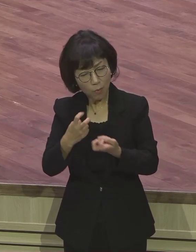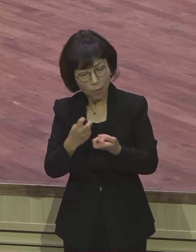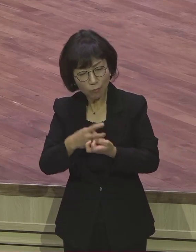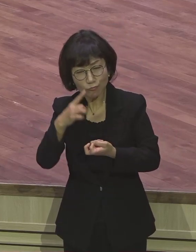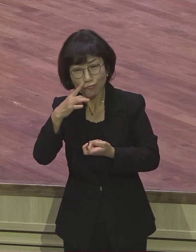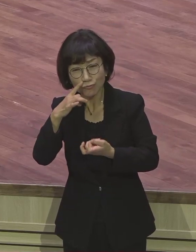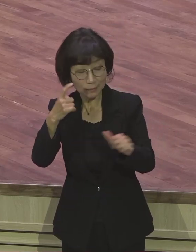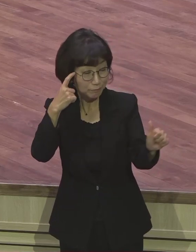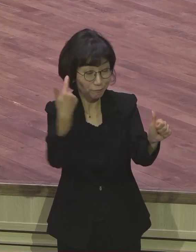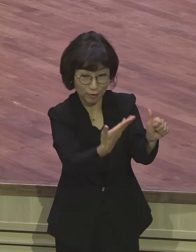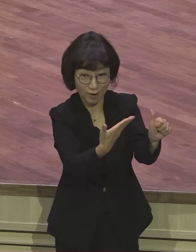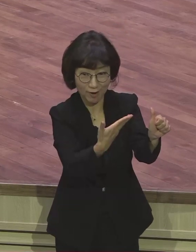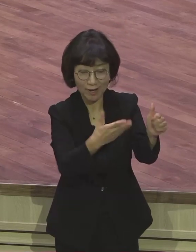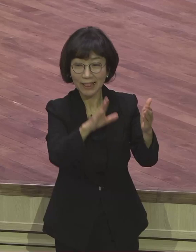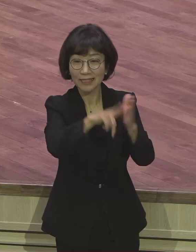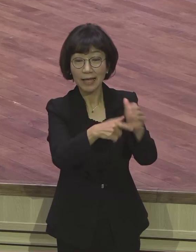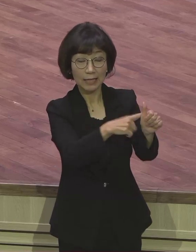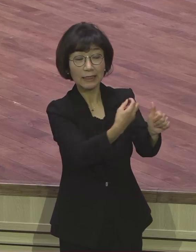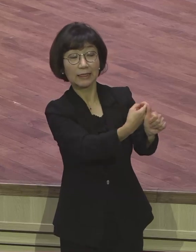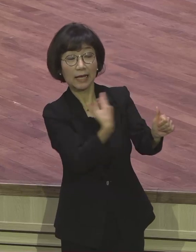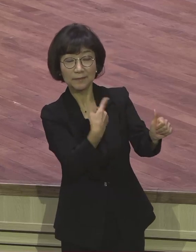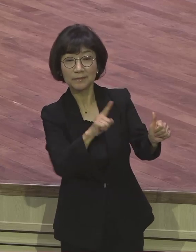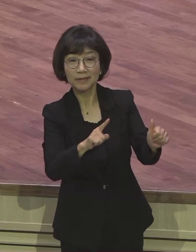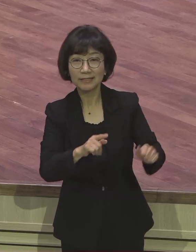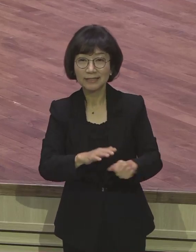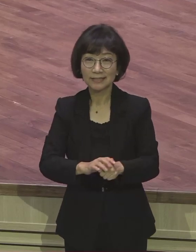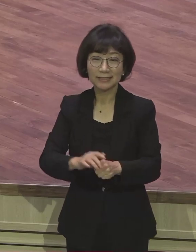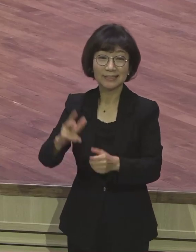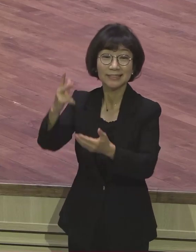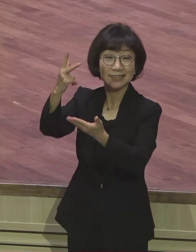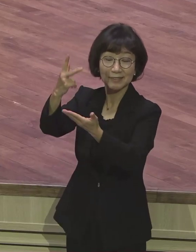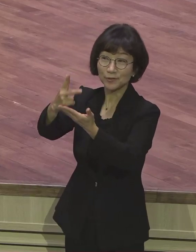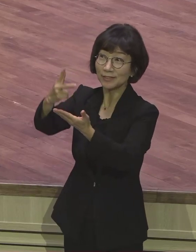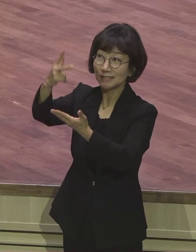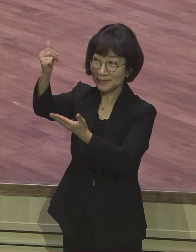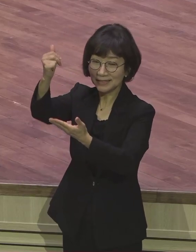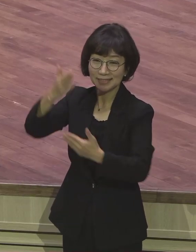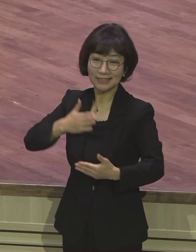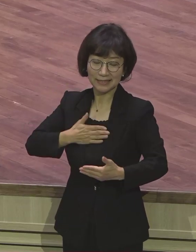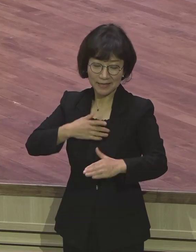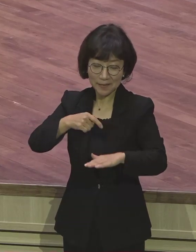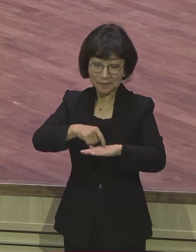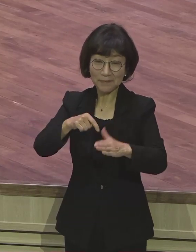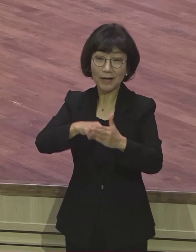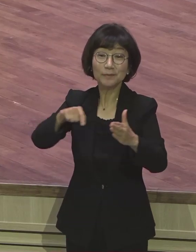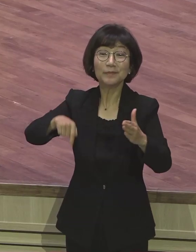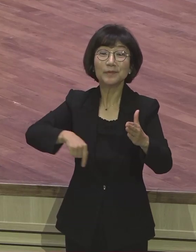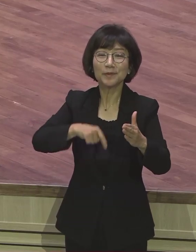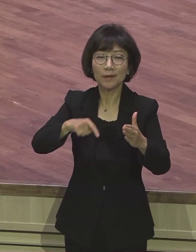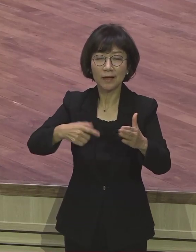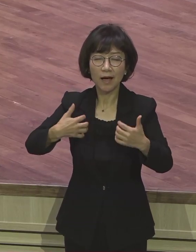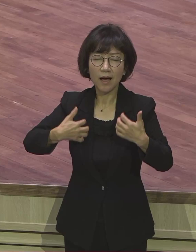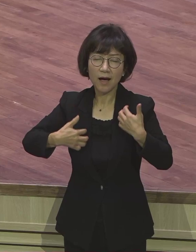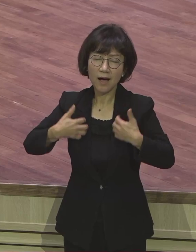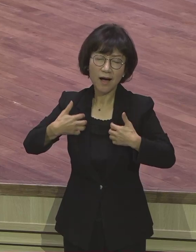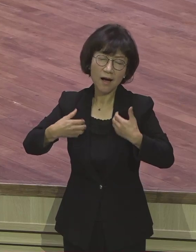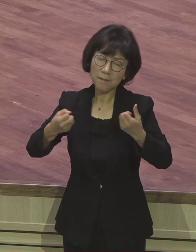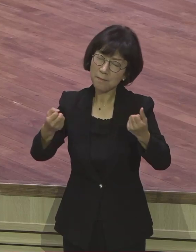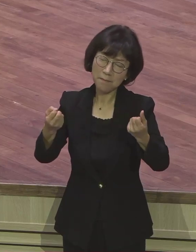이때 하이든이 답을 했습니다. 주께서 내 가슴 속에 폭발하는 기쁨을 주셨고 또